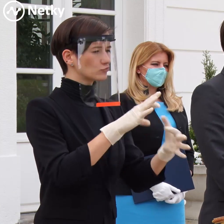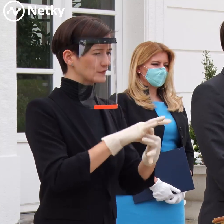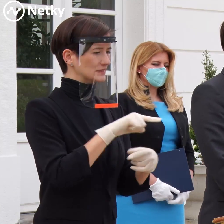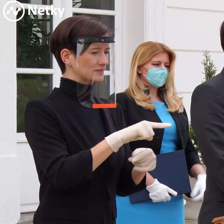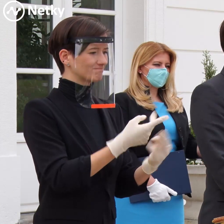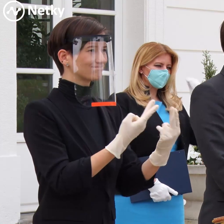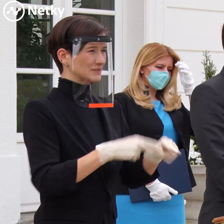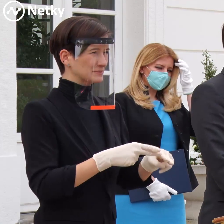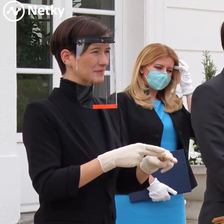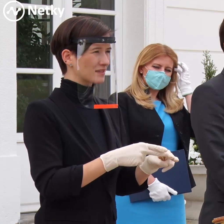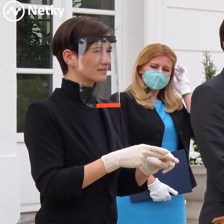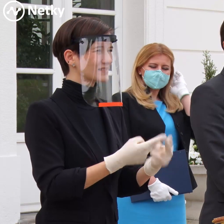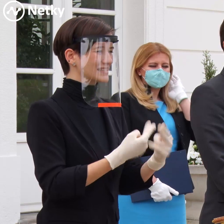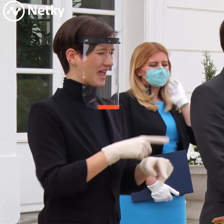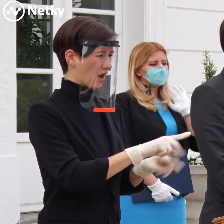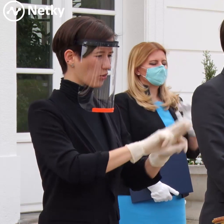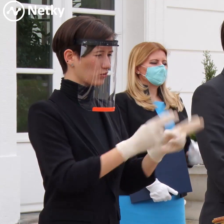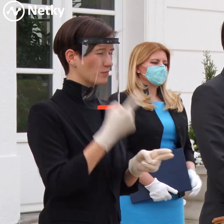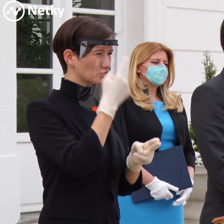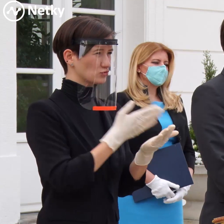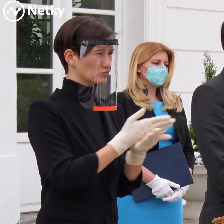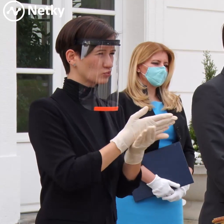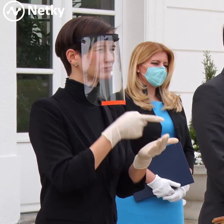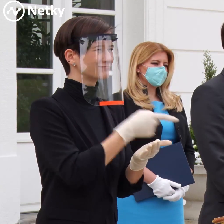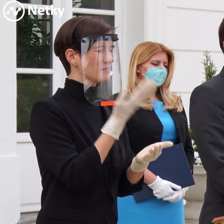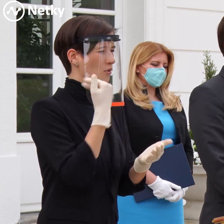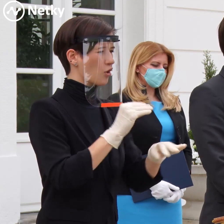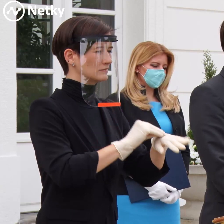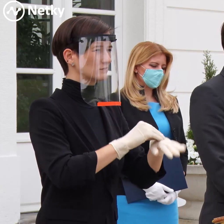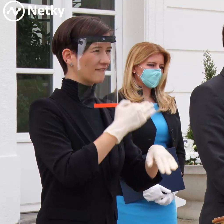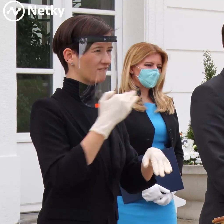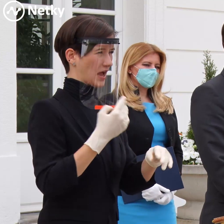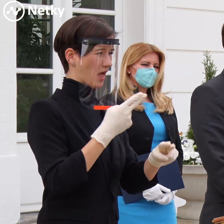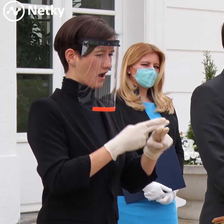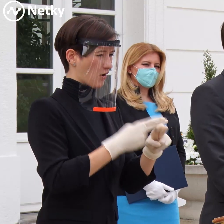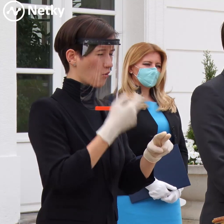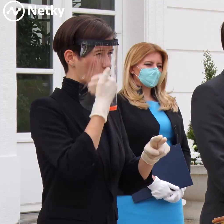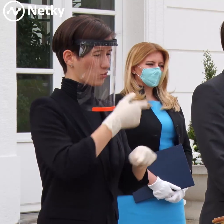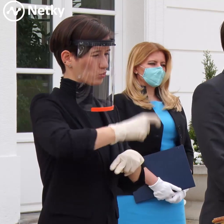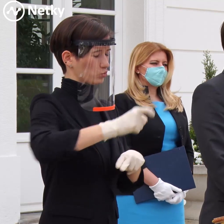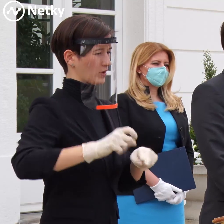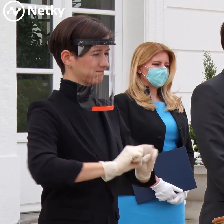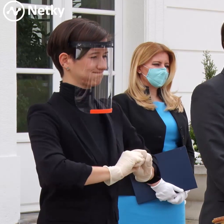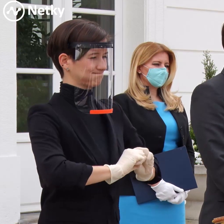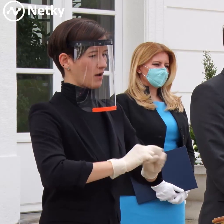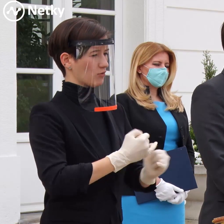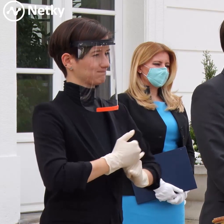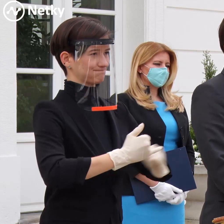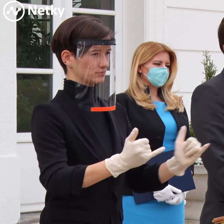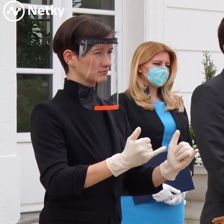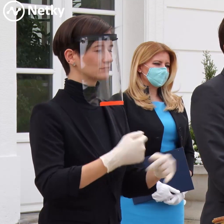chcem uistiť verejnosť aj všetkých, že urobím maximum preto, aby sme